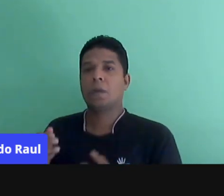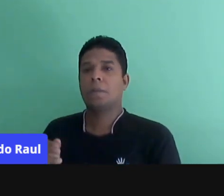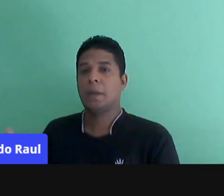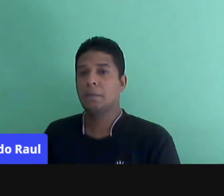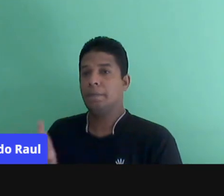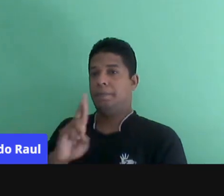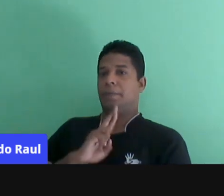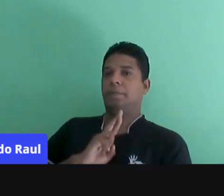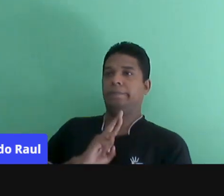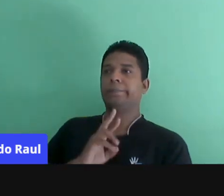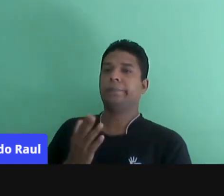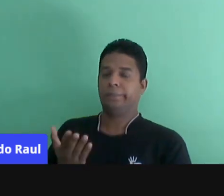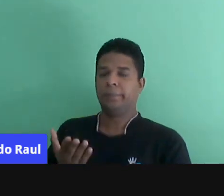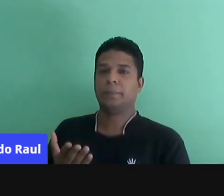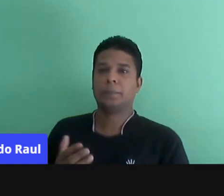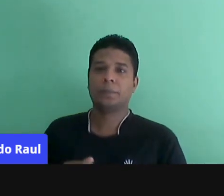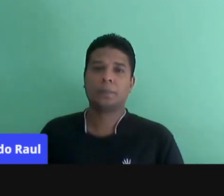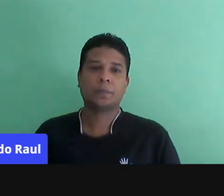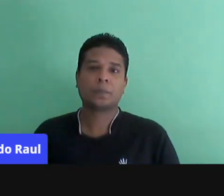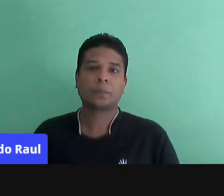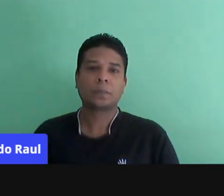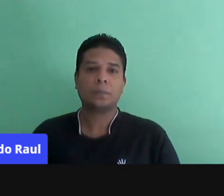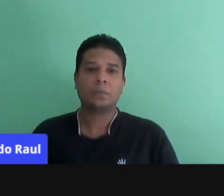que chegará a esse aluno, né?